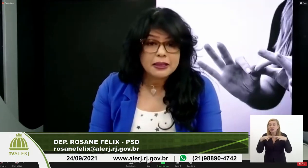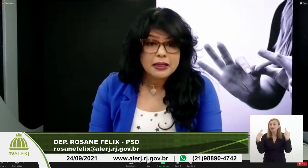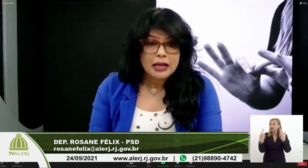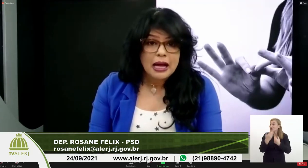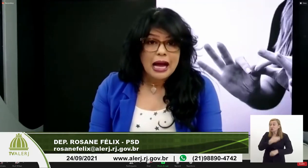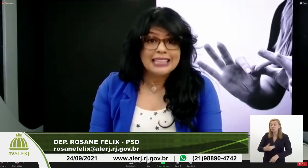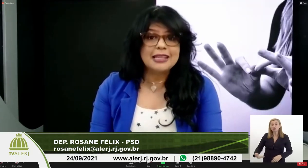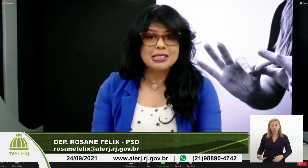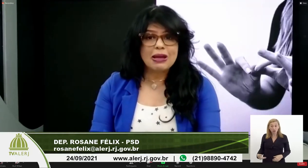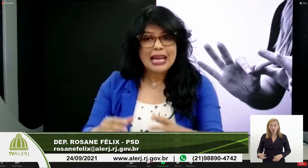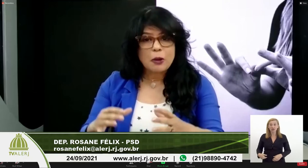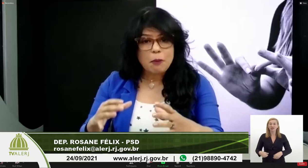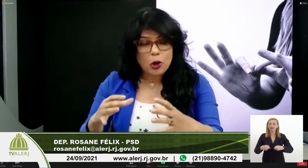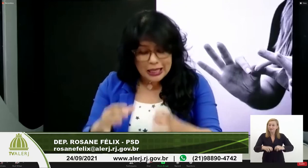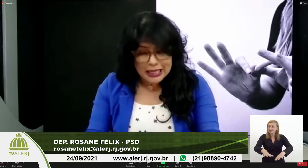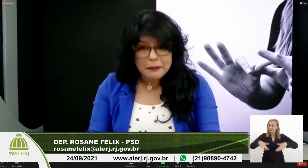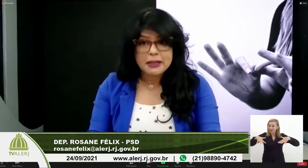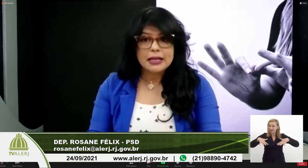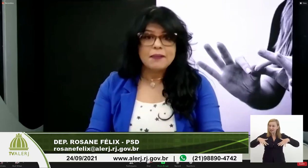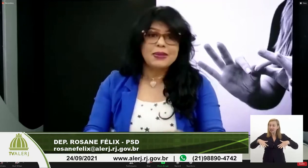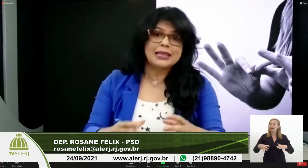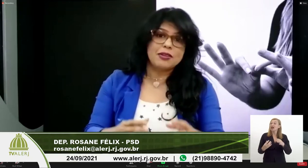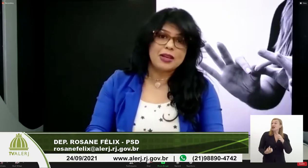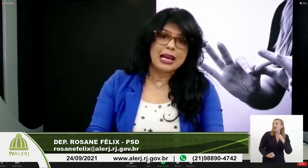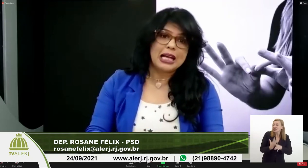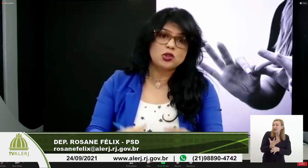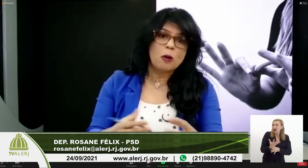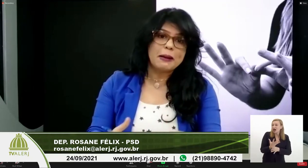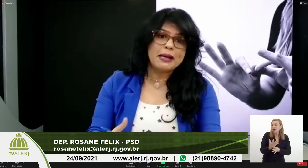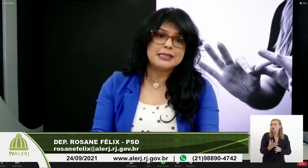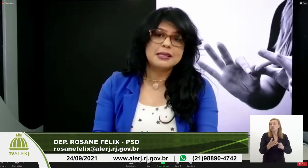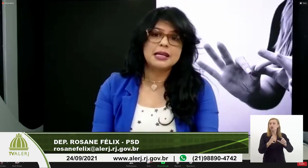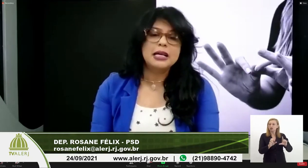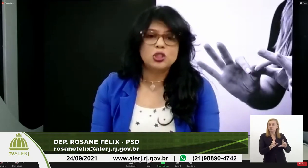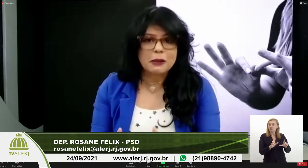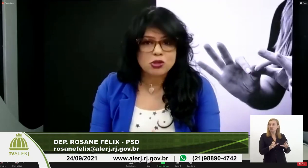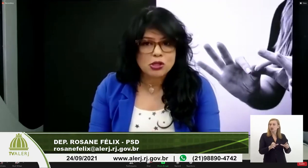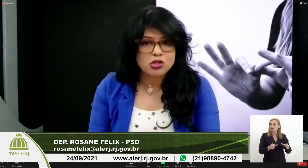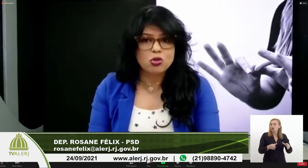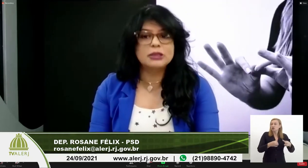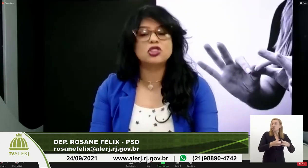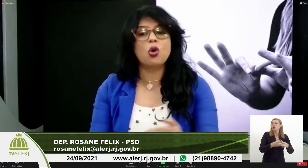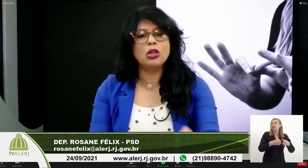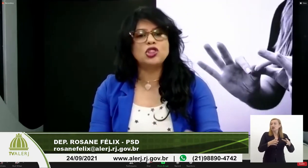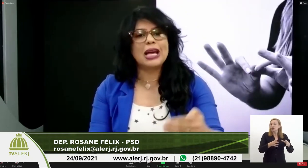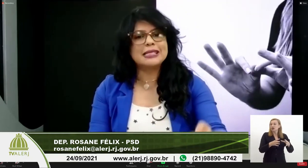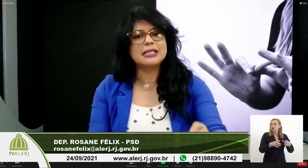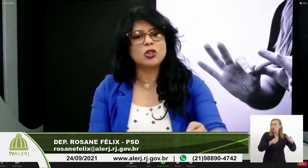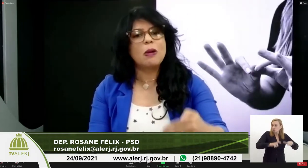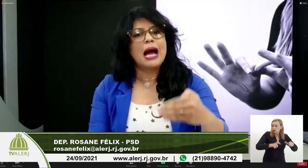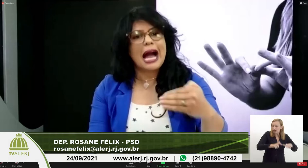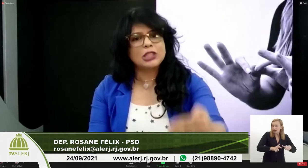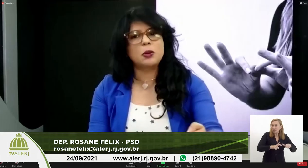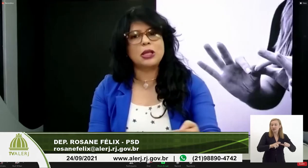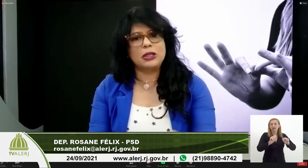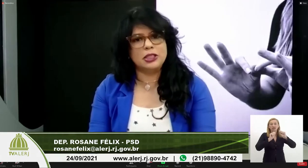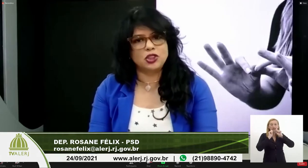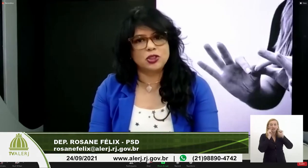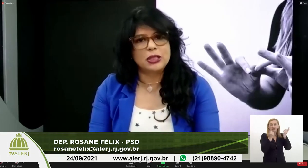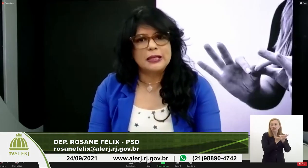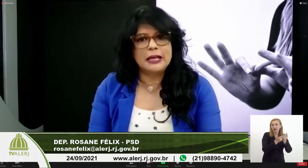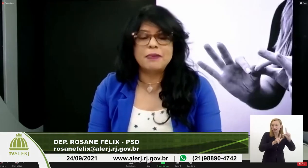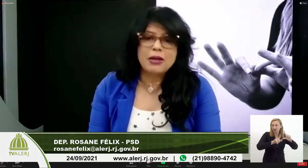plenário. A intenção é criar um programa na TV LERJ com presença de pessoas surdas, onde elas sejam as